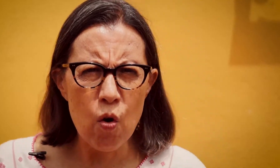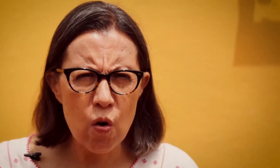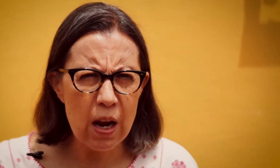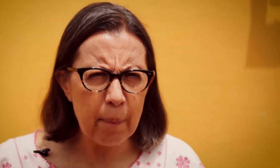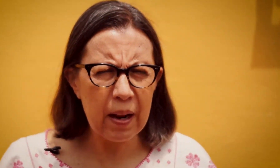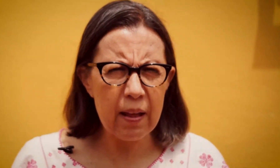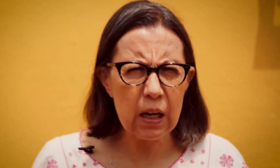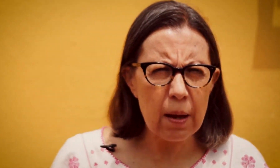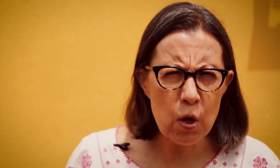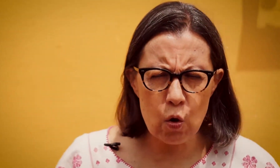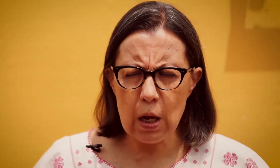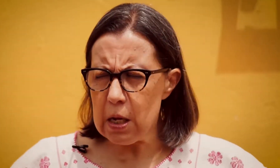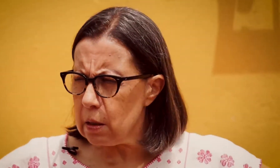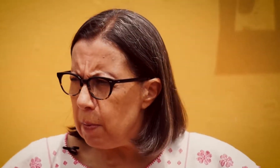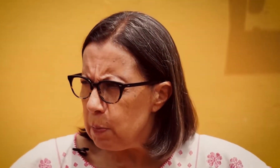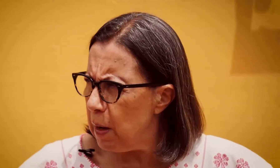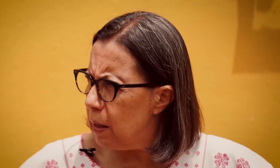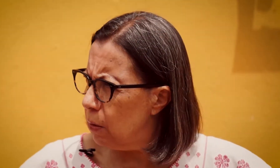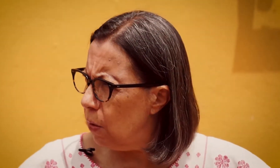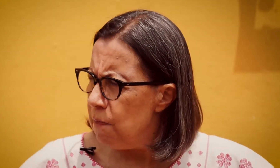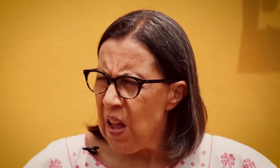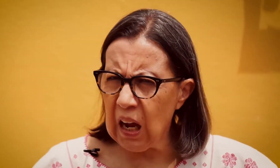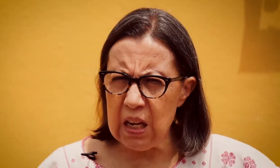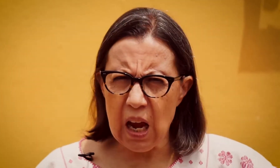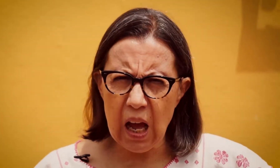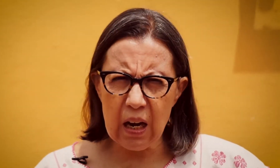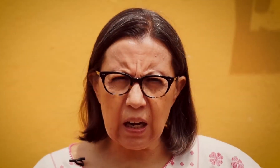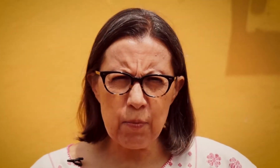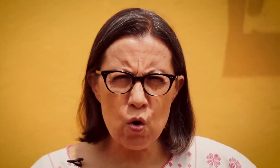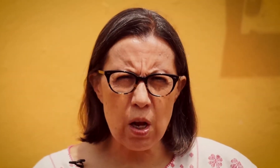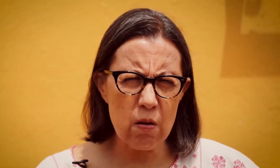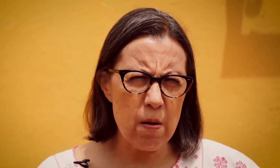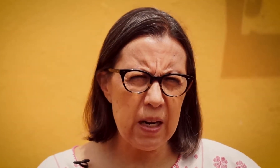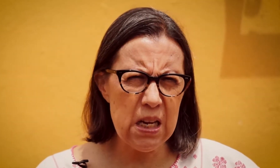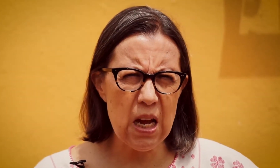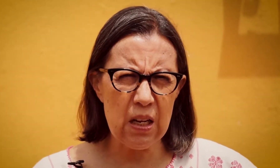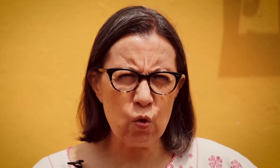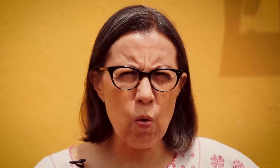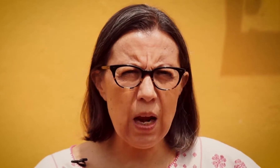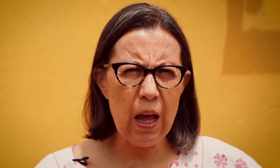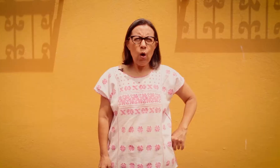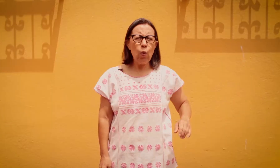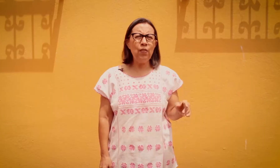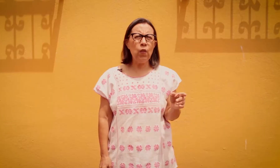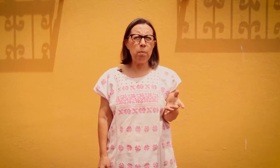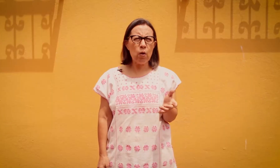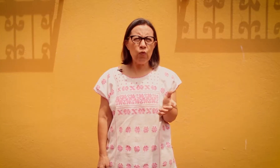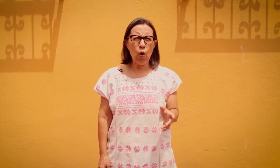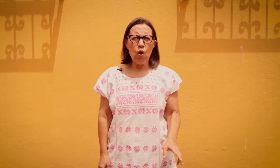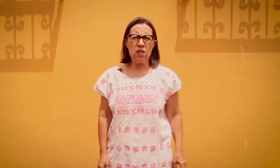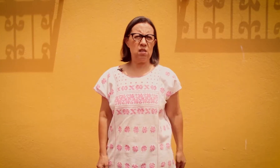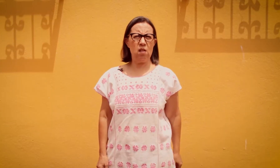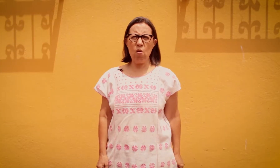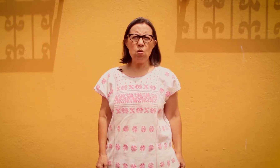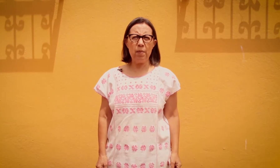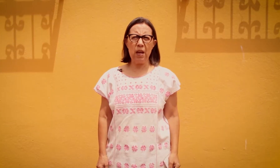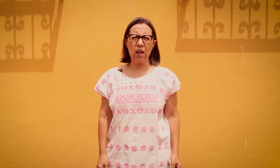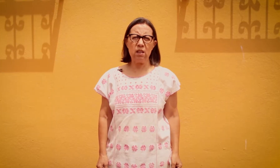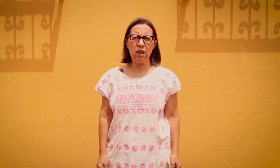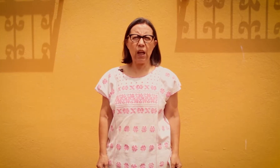en la parada del camión. Ahí estaba esperando a que llegara el camión que lo llevaría a la escuela, cuando de pronto se acercó una viejecita